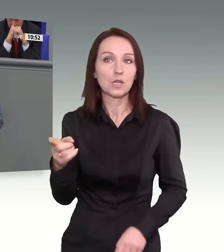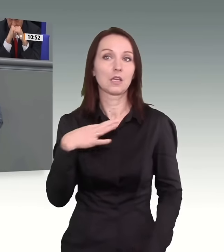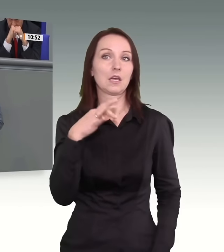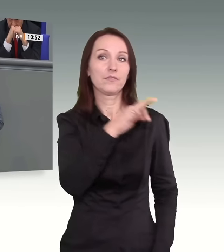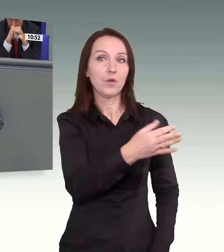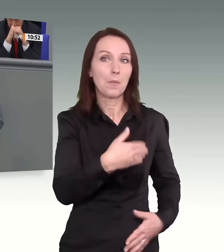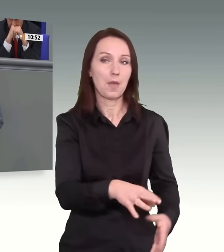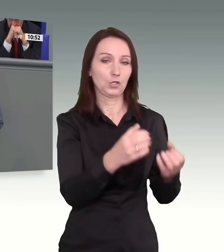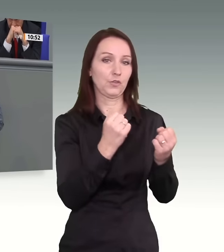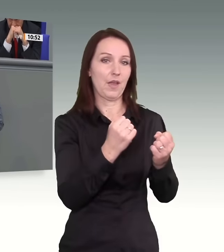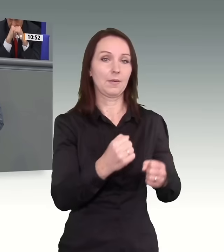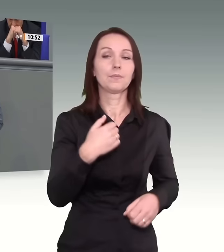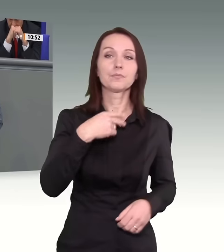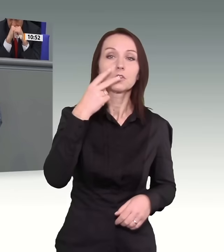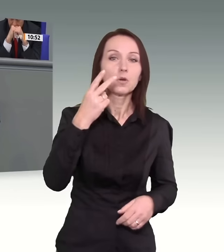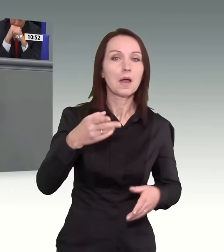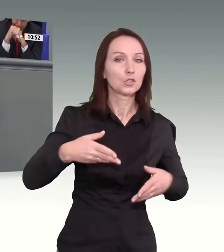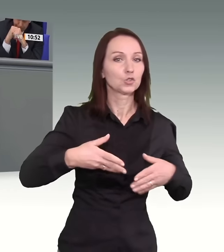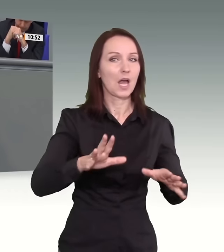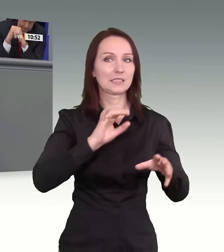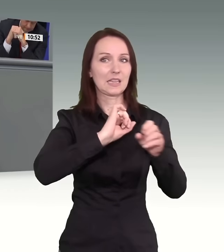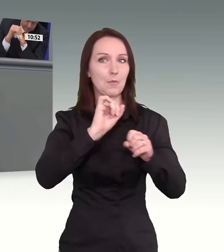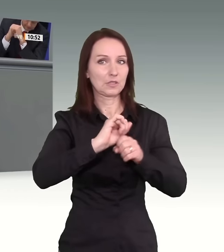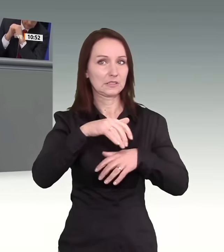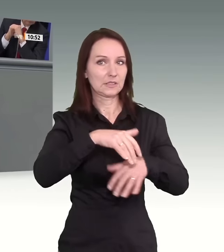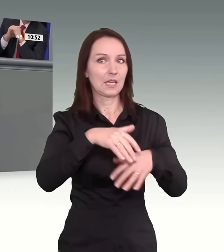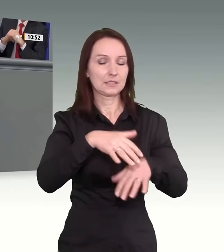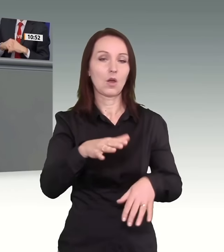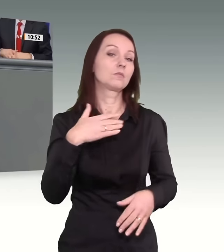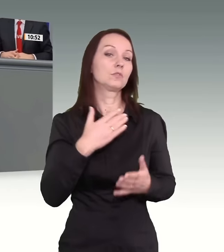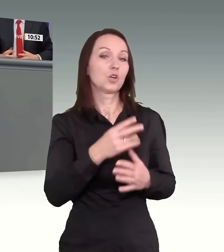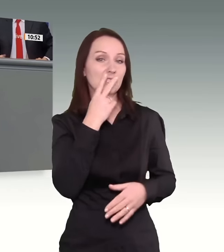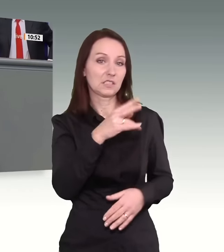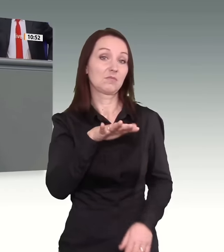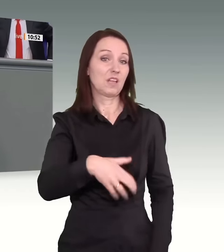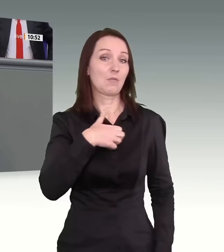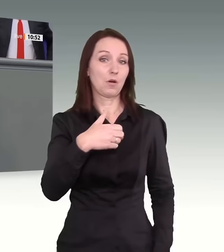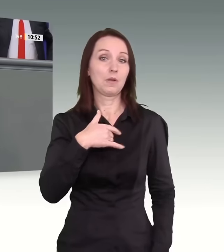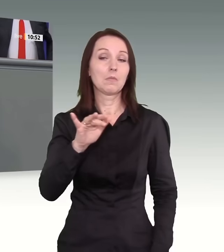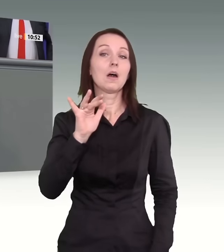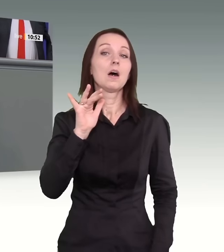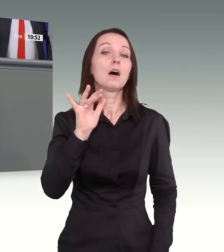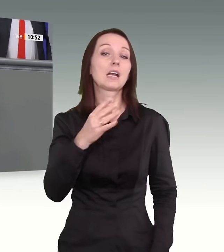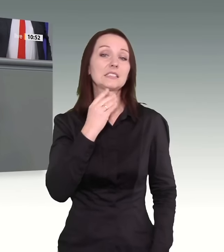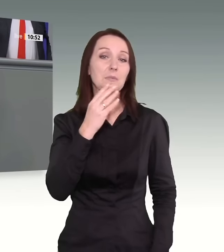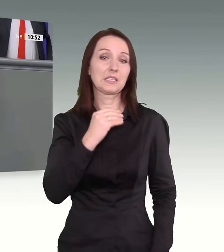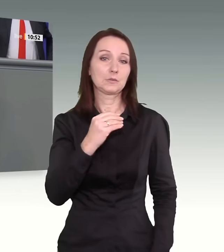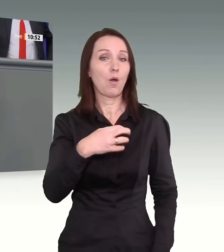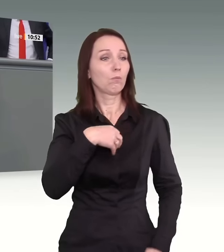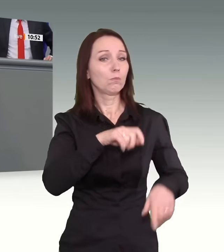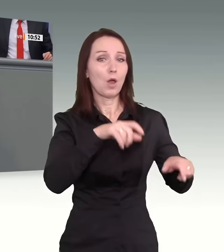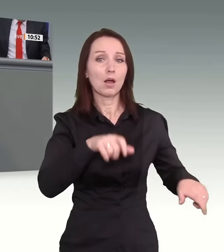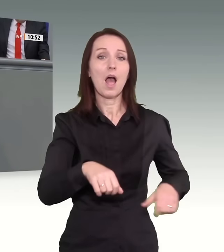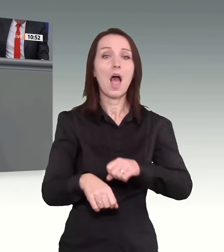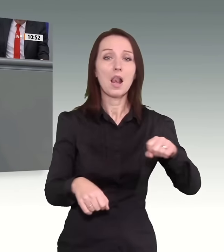wenn wir auf die Straßen gucken bei den Demonstrationen, dann sehen wir doch auch, wir haben auch Probleme Antisemitismus im bürgerlichen Lager, im linken Lager,